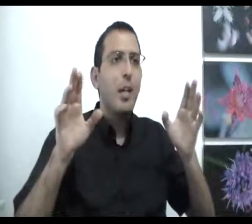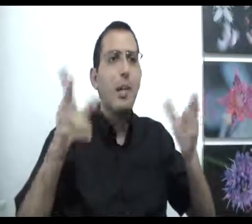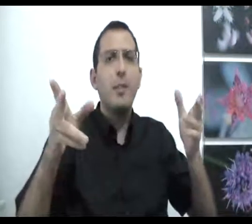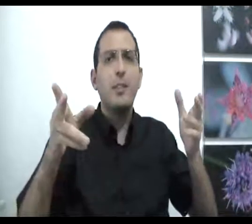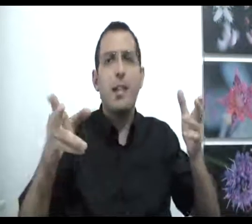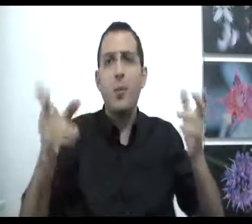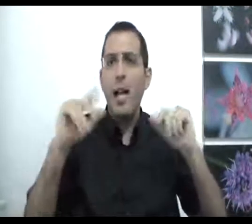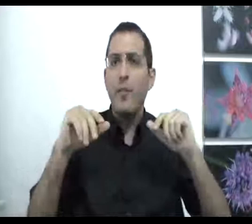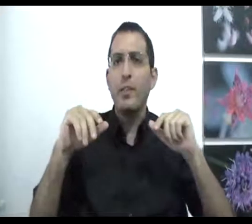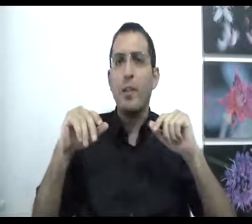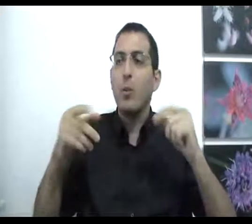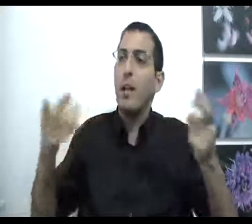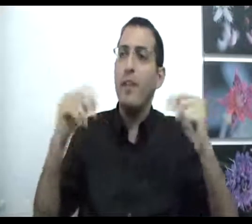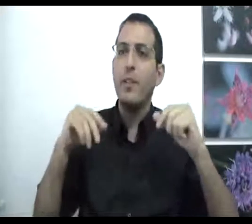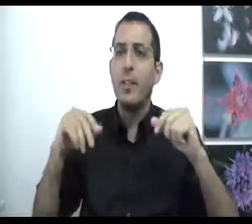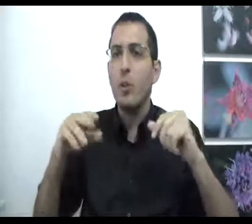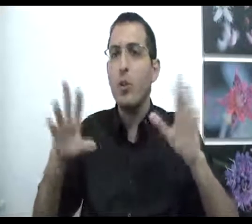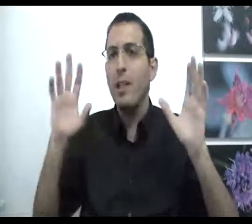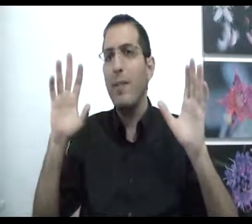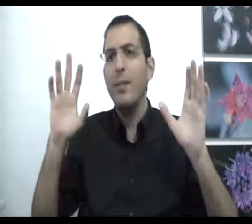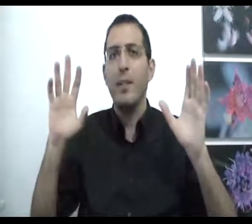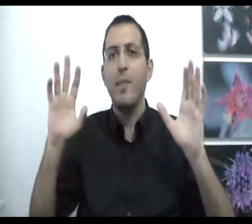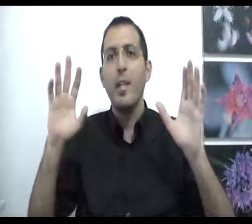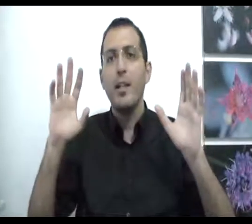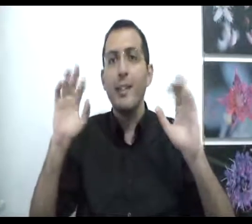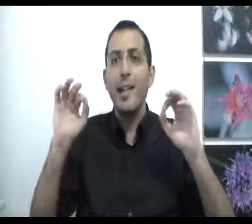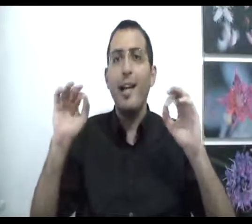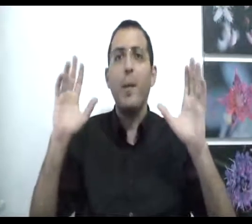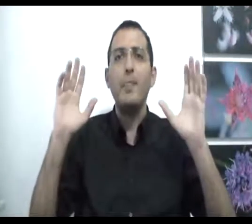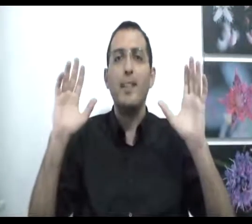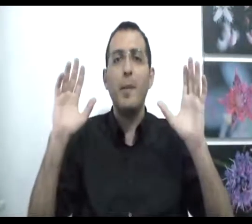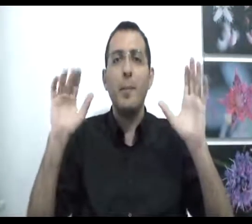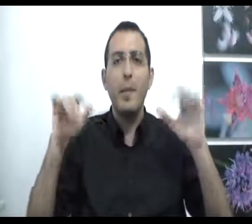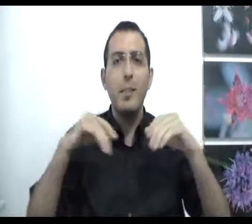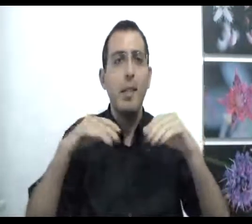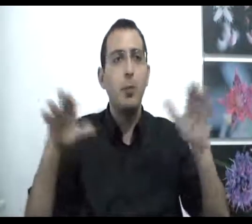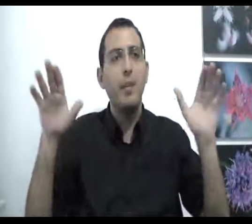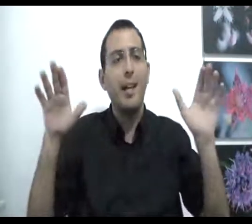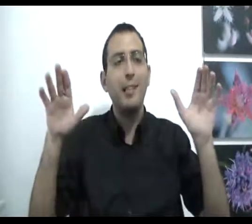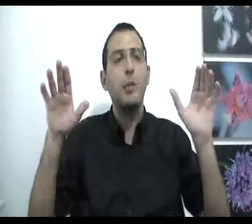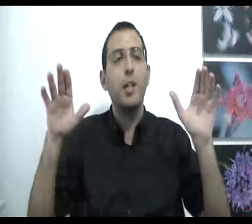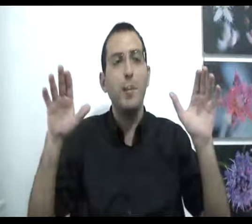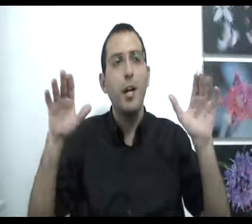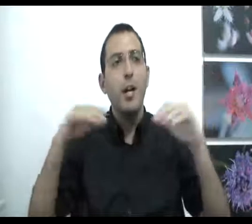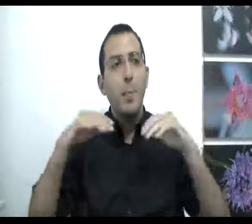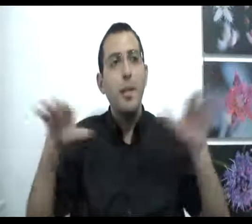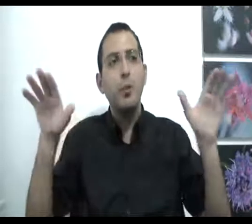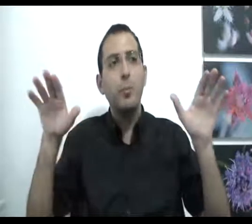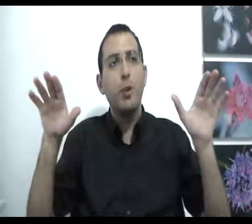מי אמר שזה ככה, אולי ההפך זה נכון, אולי ההפך זה נכון כל דבר ודבר זה ניכר לחפש את האמת באמת בלי שום אינטרסים אישיים בלי שום דעות